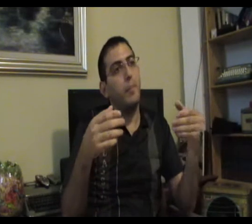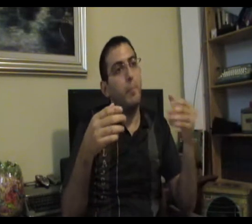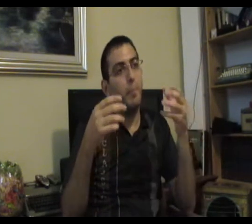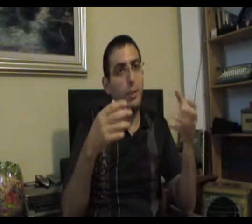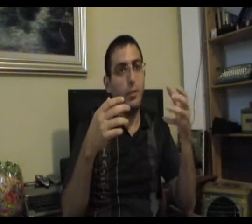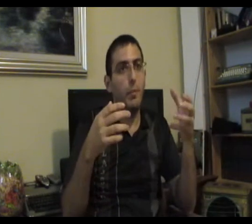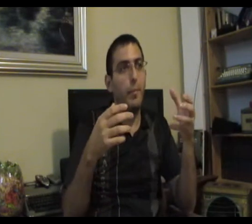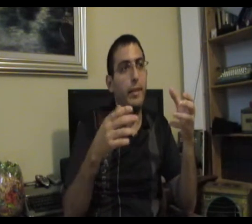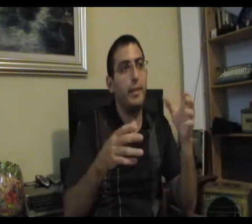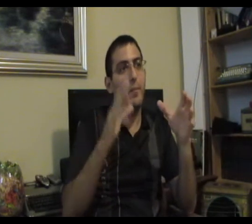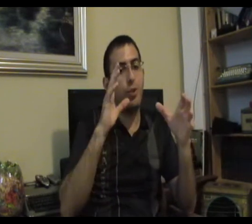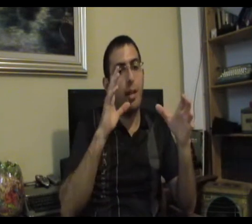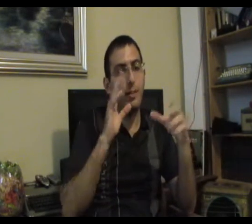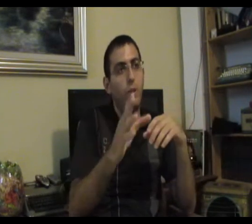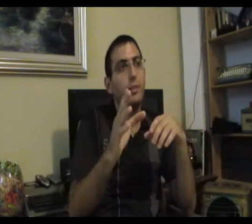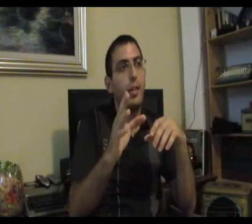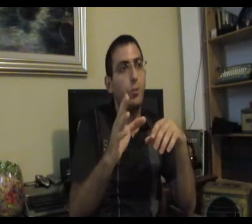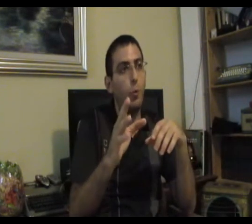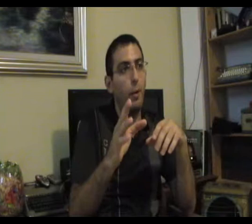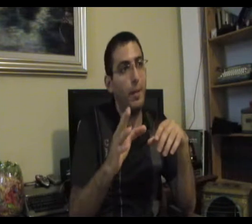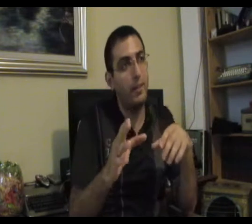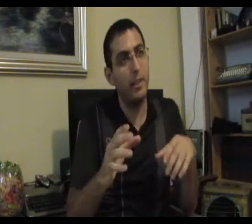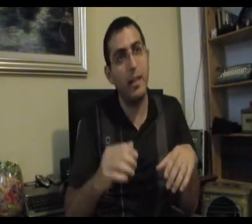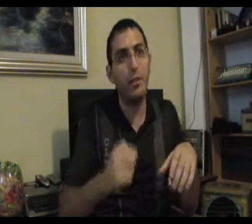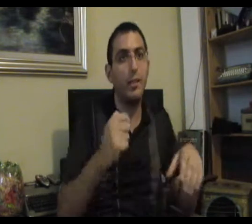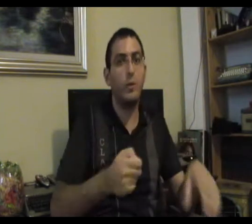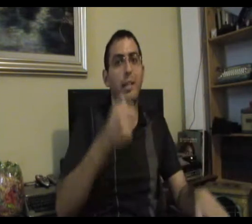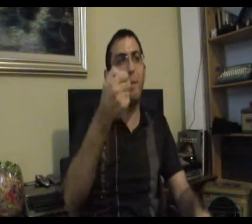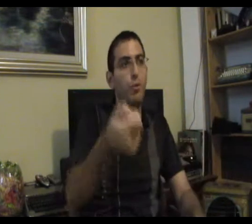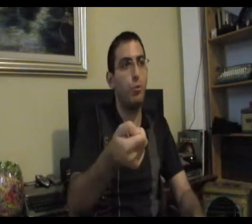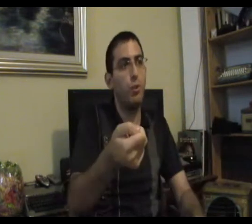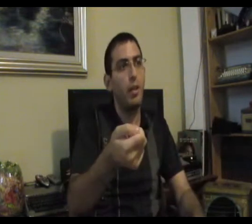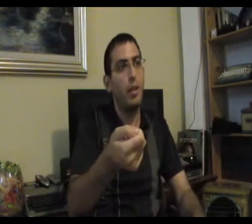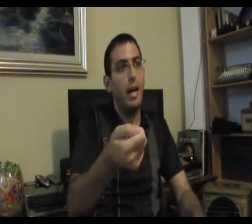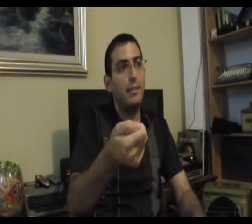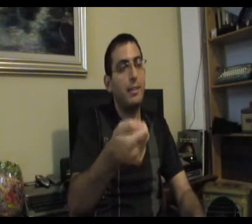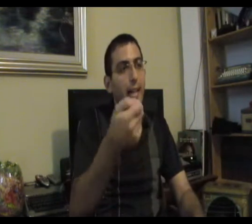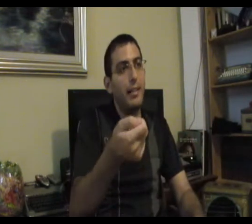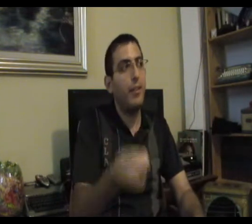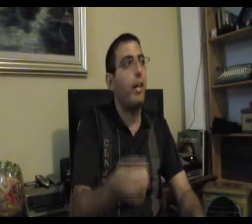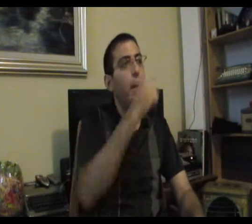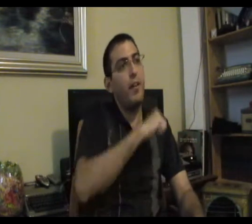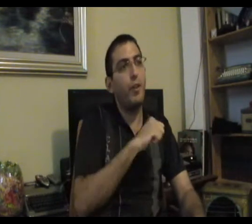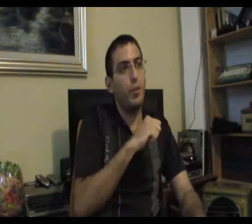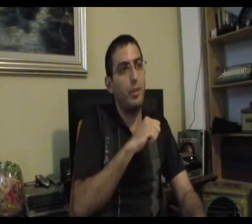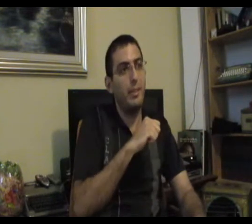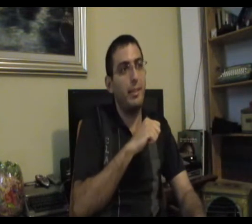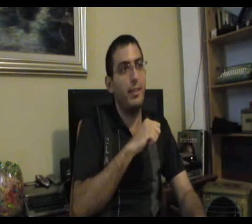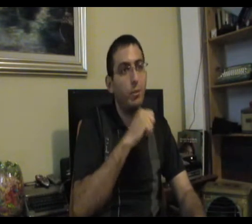ומה שזה אומר בעצם שהרצון לא צריך להיות מקובל מה הכוונה? כשאתה רוצה משהו אתה צריך לדעת שגם ההפך שלו זה בסדר זאת